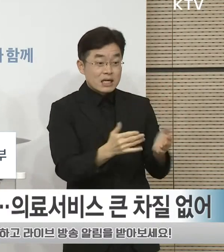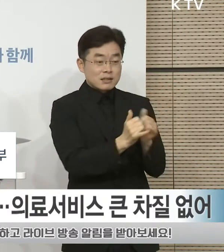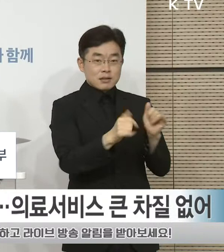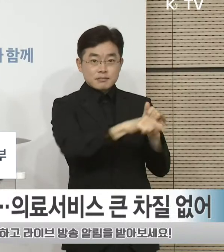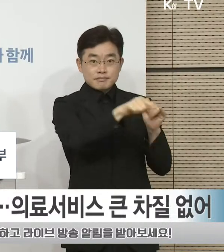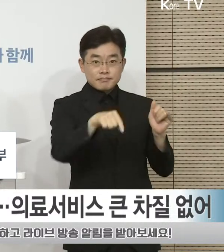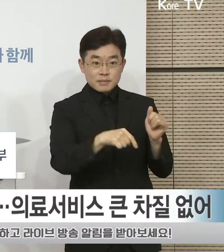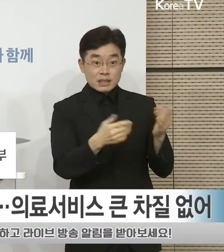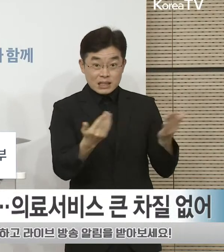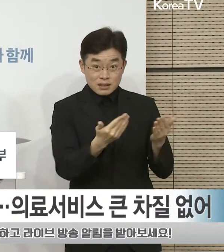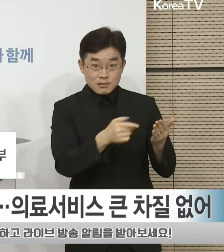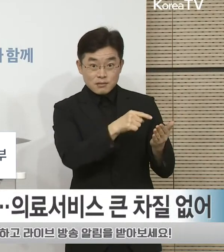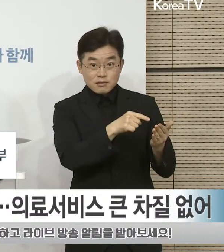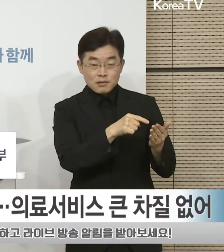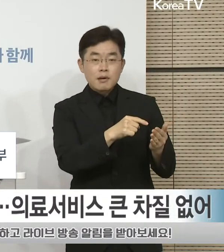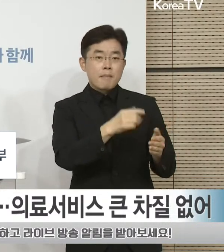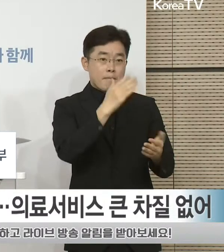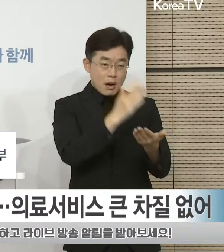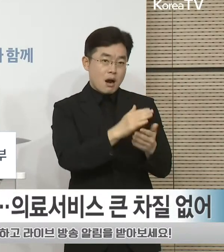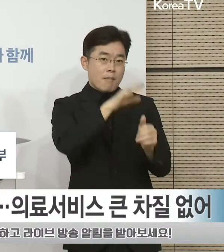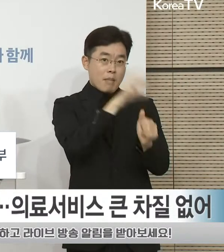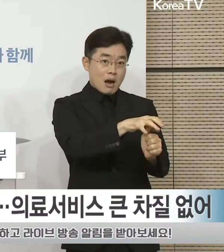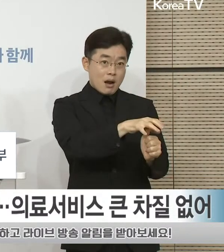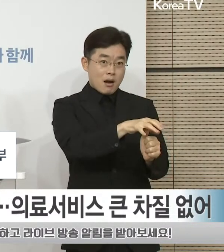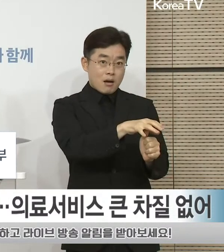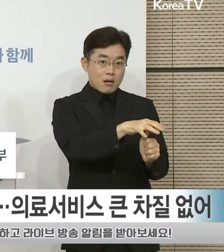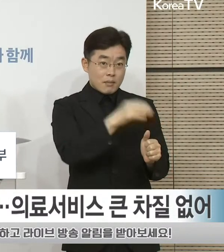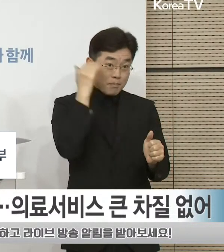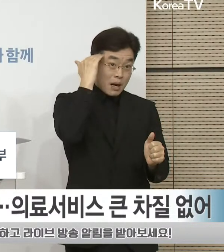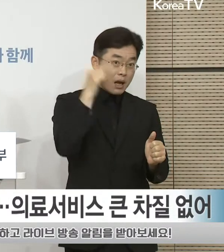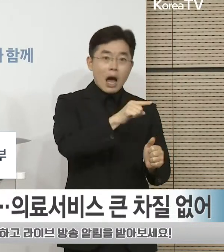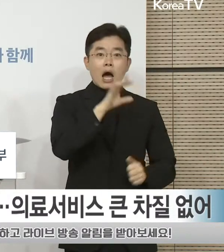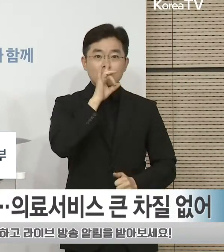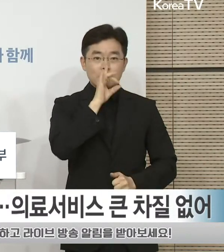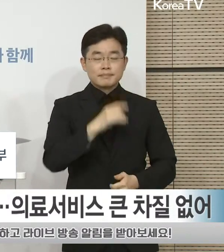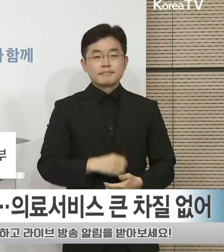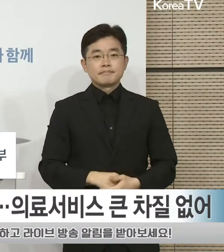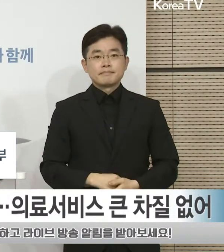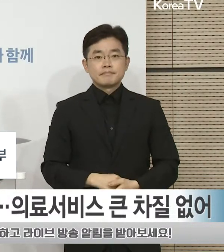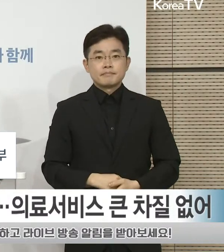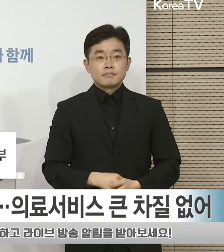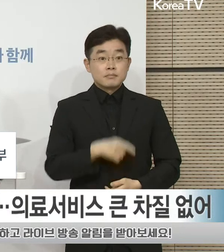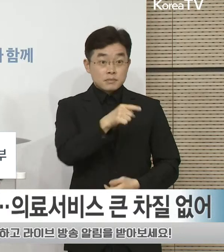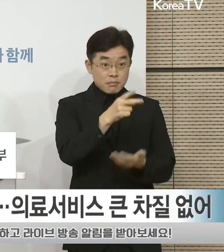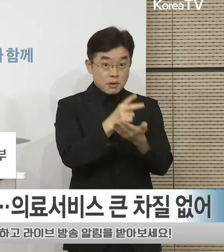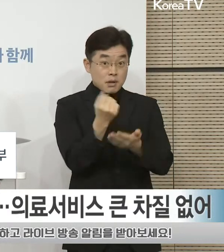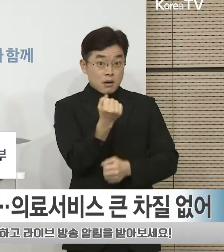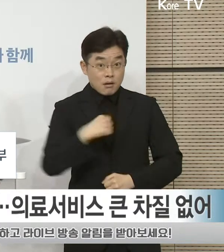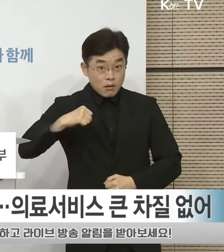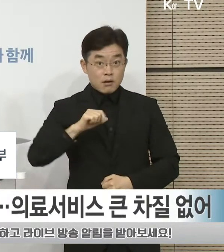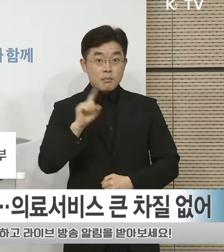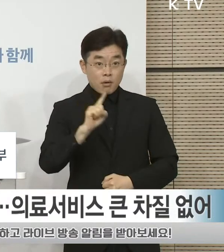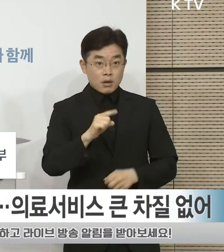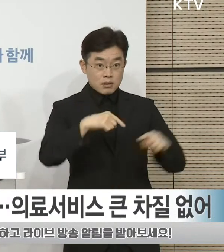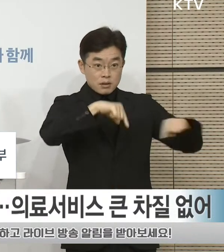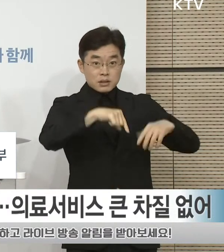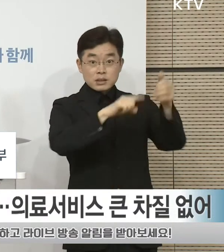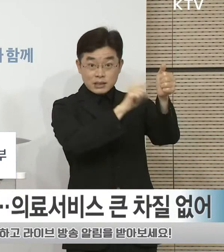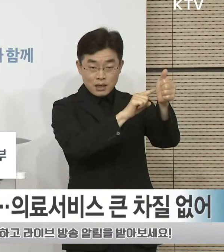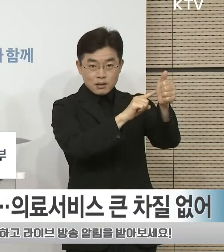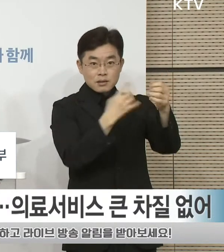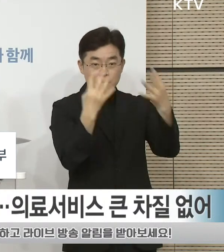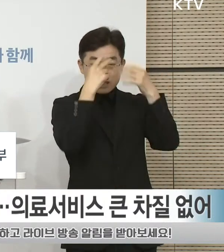내용이나 활동을 부당하게 제한하는 행위를 하여서는 아니되며 이를 위반하는 경우 개인에게